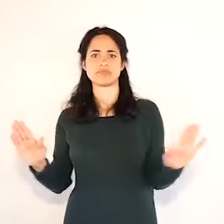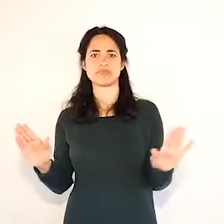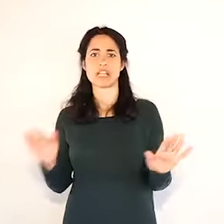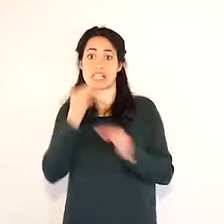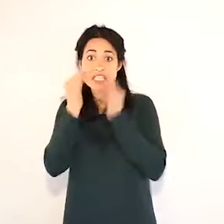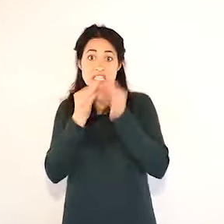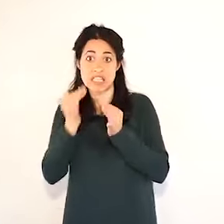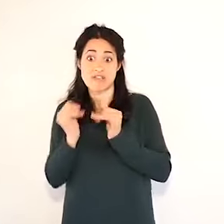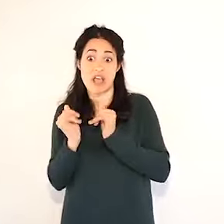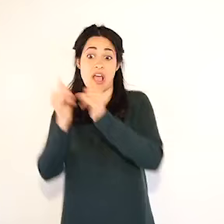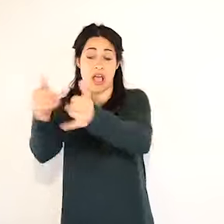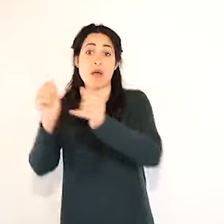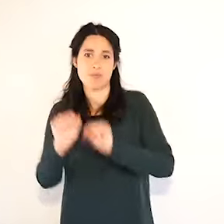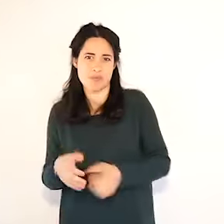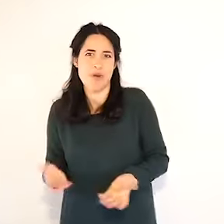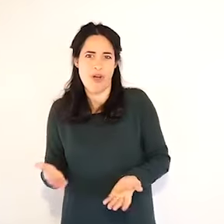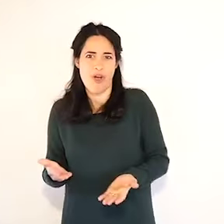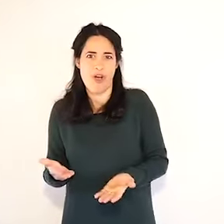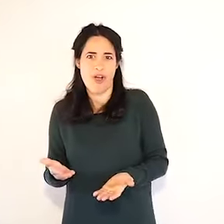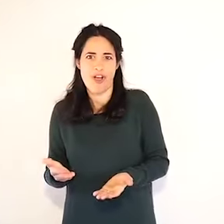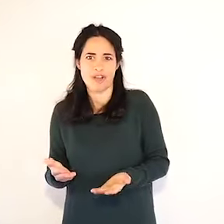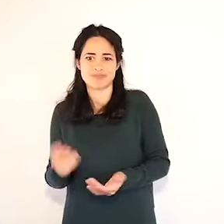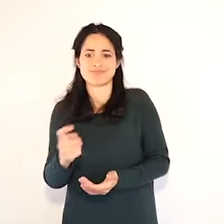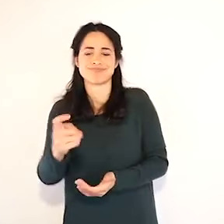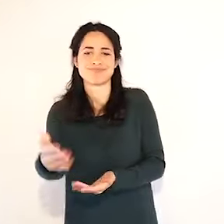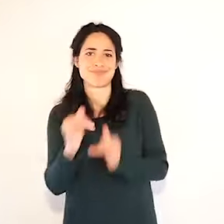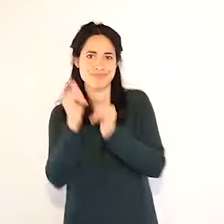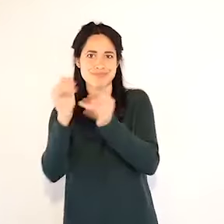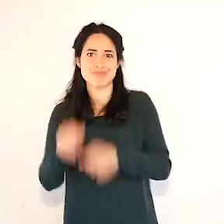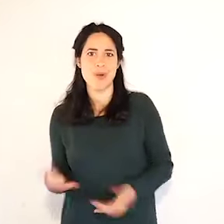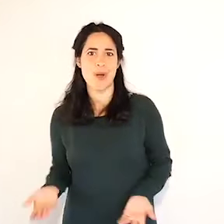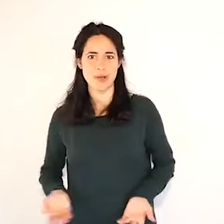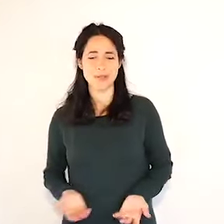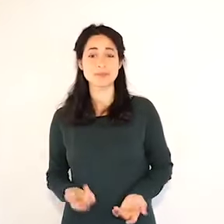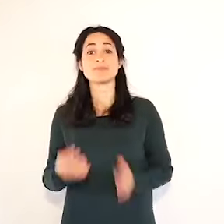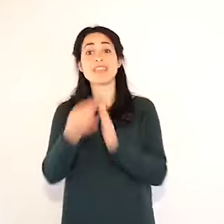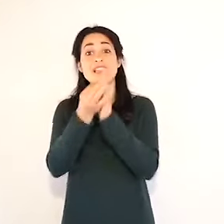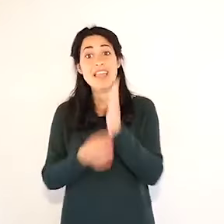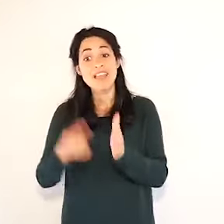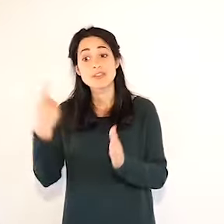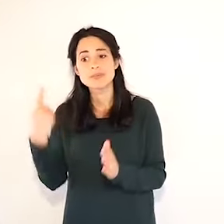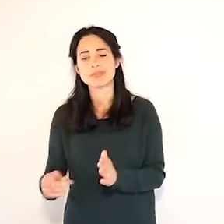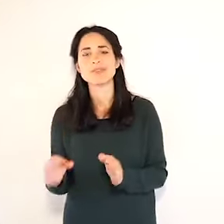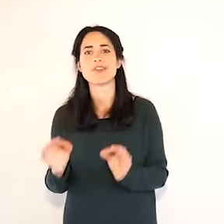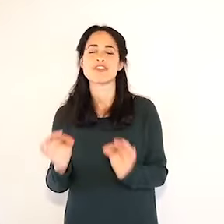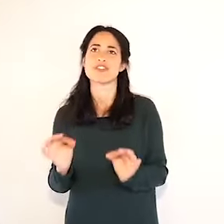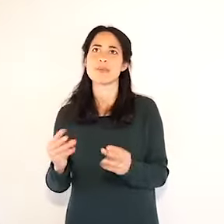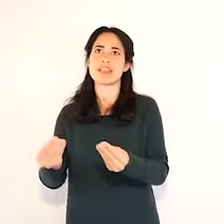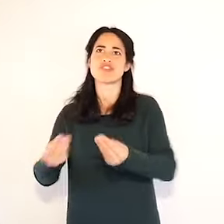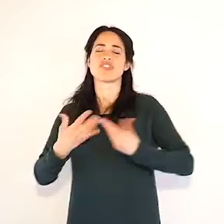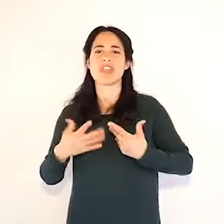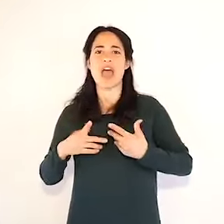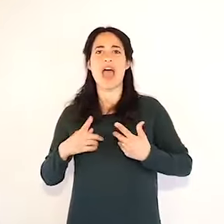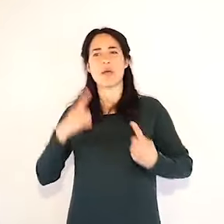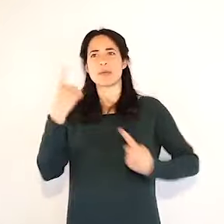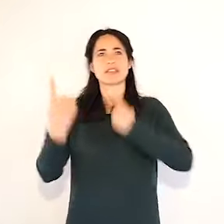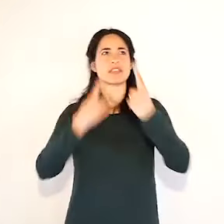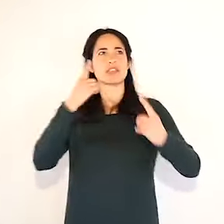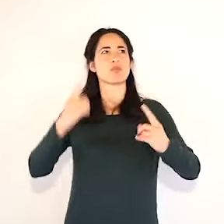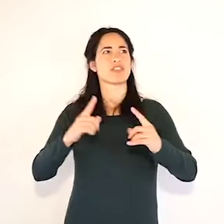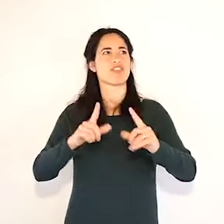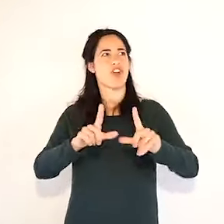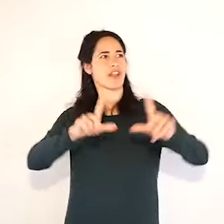rispecchia sostanzialmente l'andamento della malattia. Vi posso dire in generale sulla